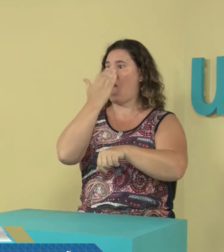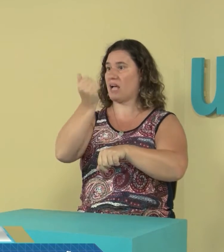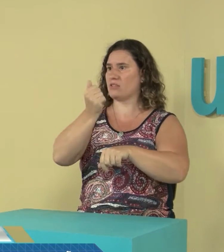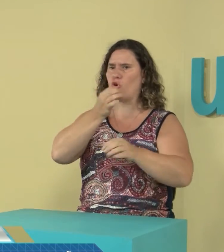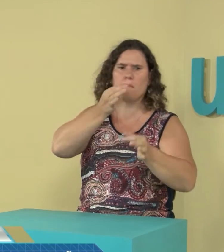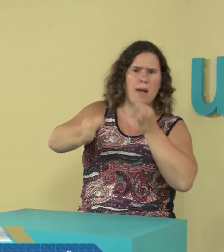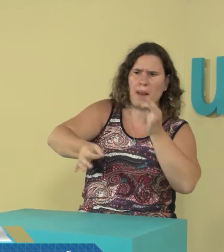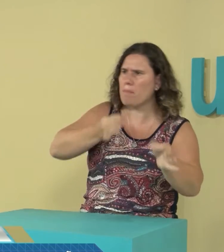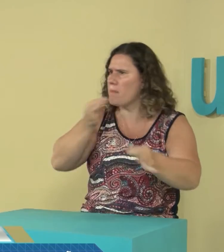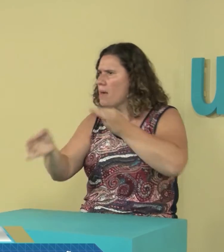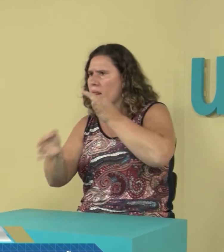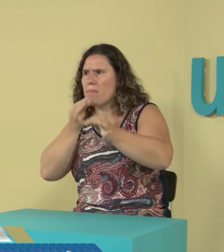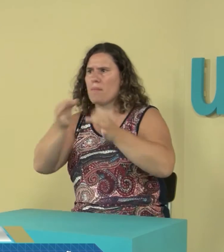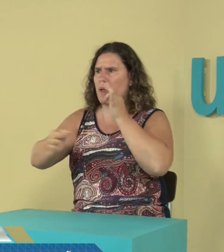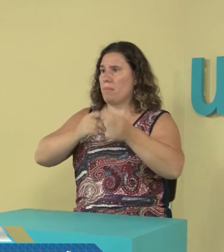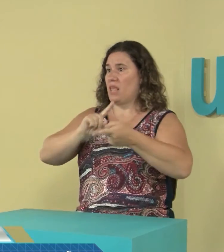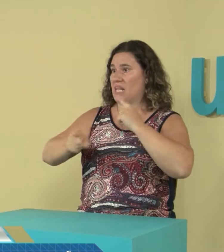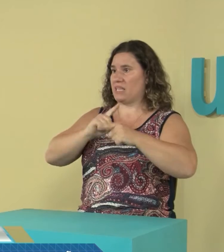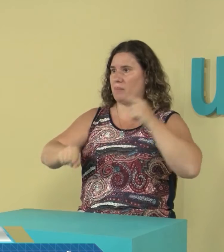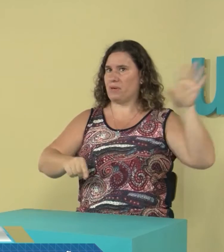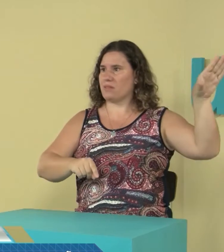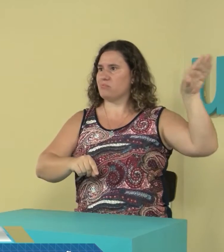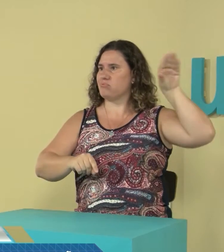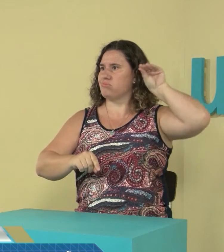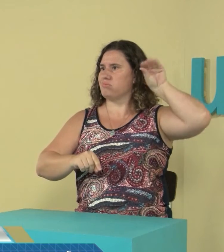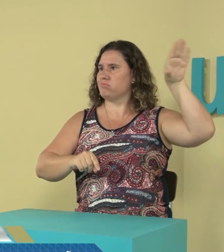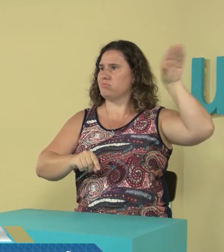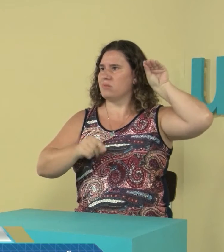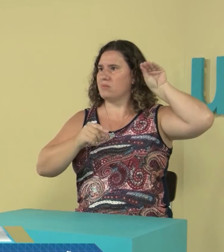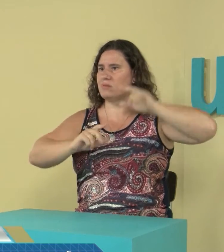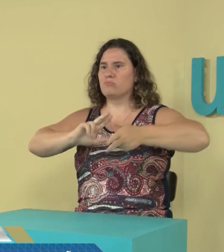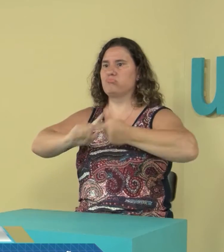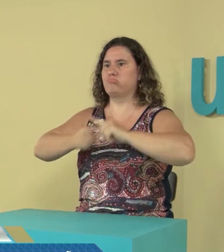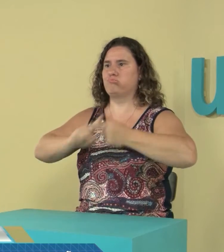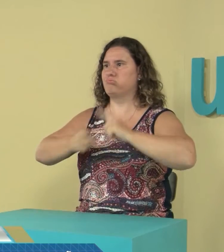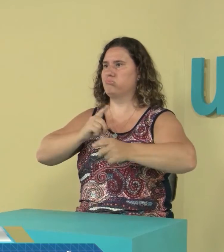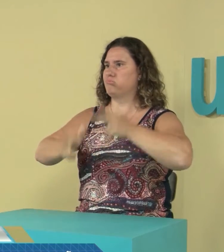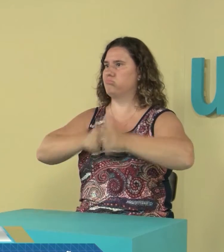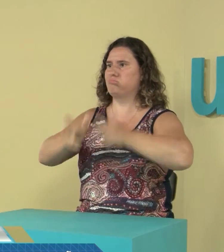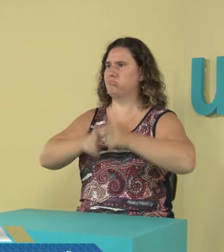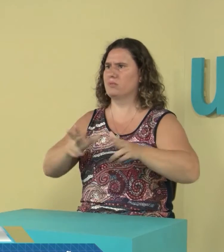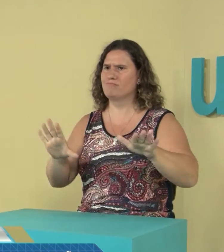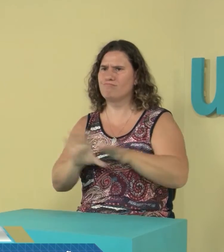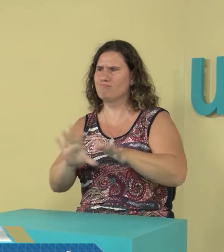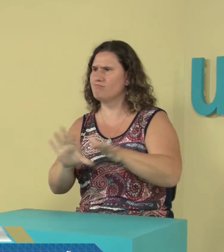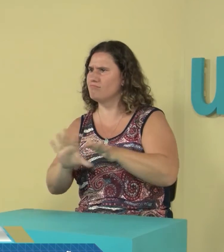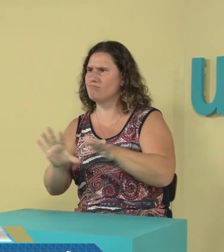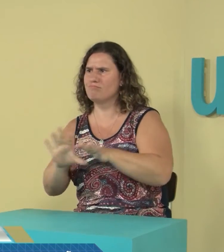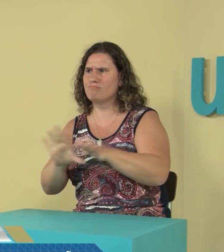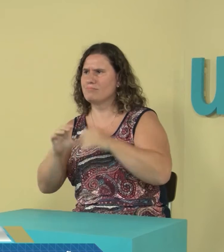tiempo que los actores hablando. Así de esa manera, el intérprete puede captar la información y traducirla al